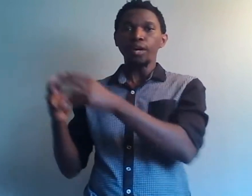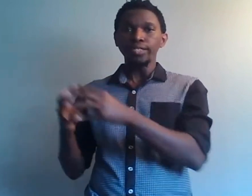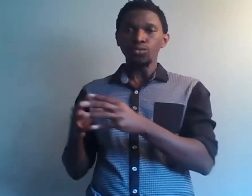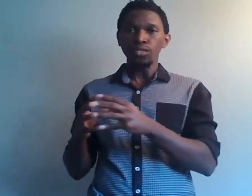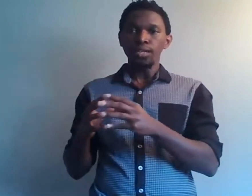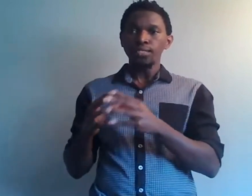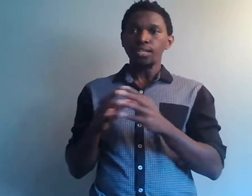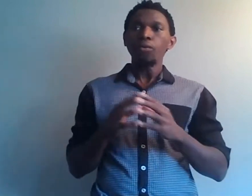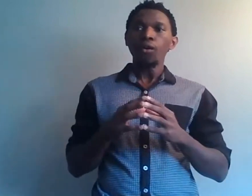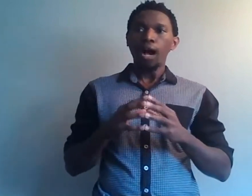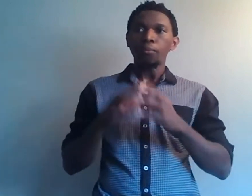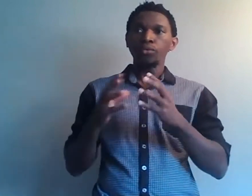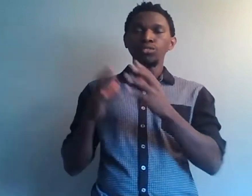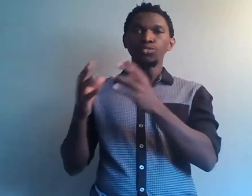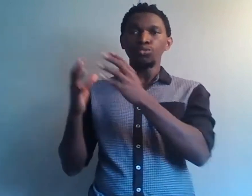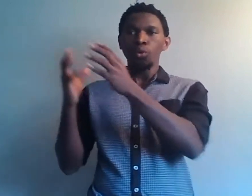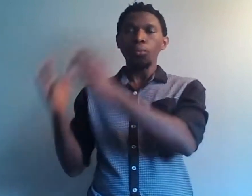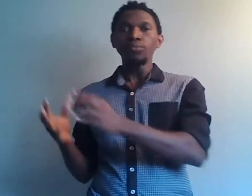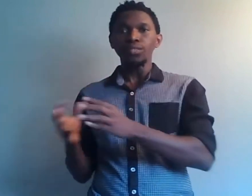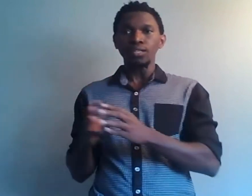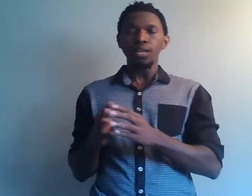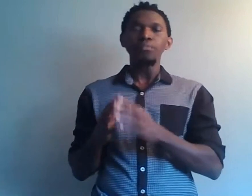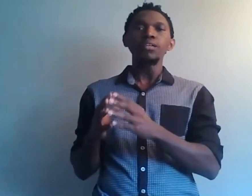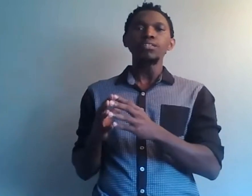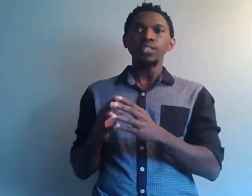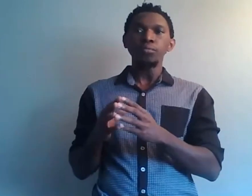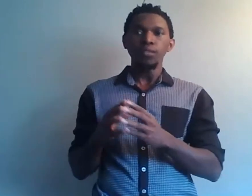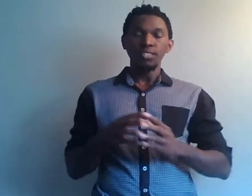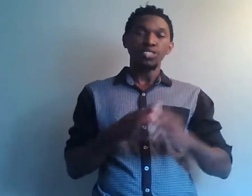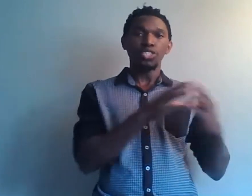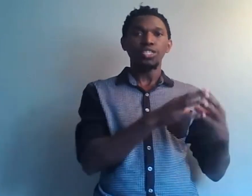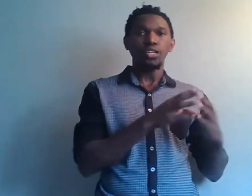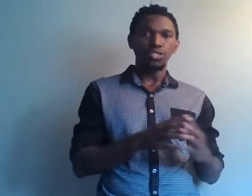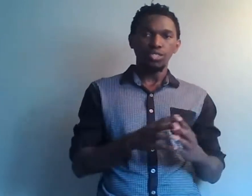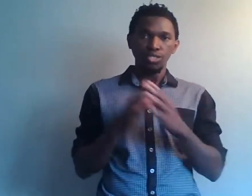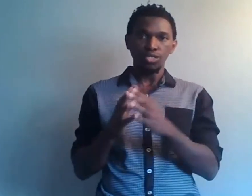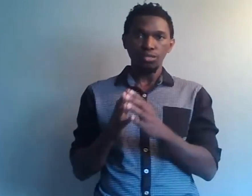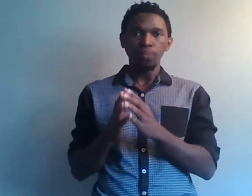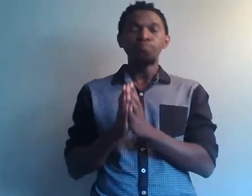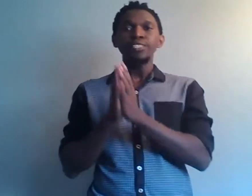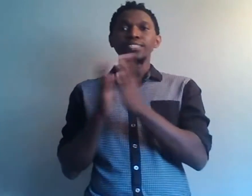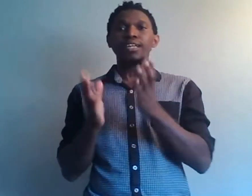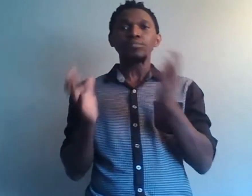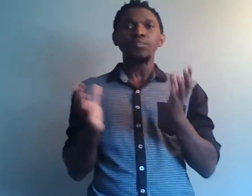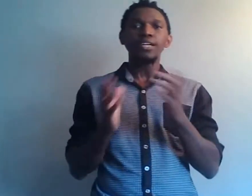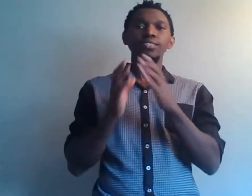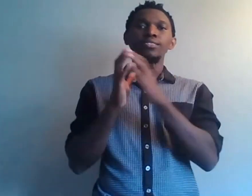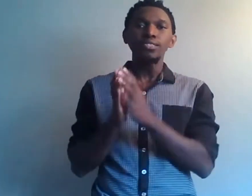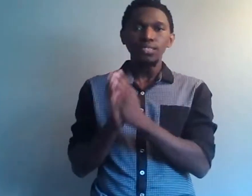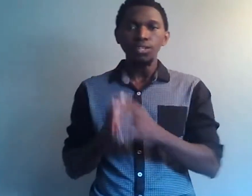résoudre, c'est d'abord apporter une solution au problème de quelqu'un, mais bien évidemment, c'est chercher l'enrichissement. Et c la raison pour laquelle Zig Zigler